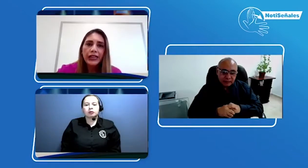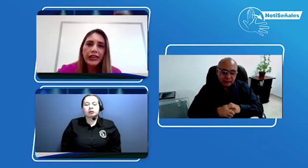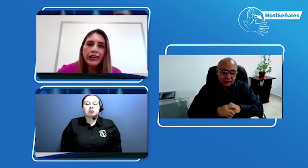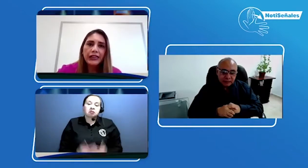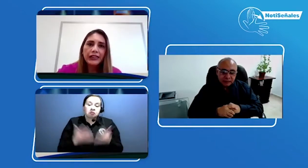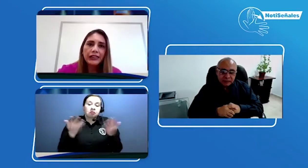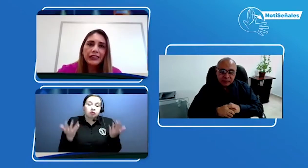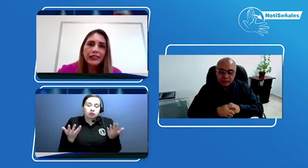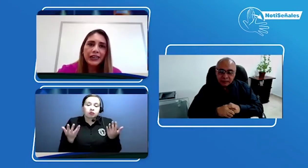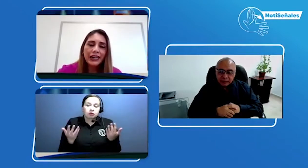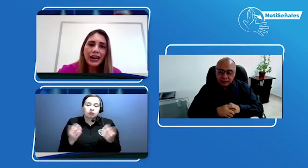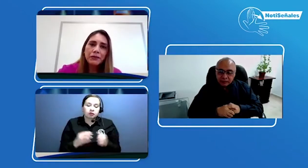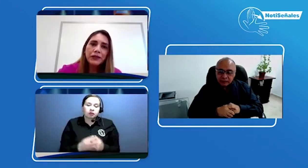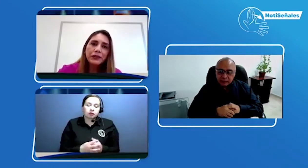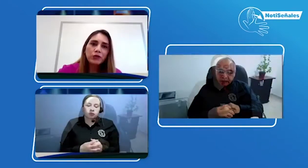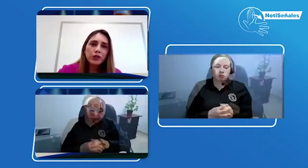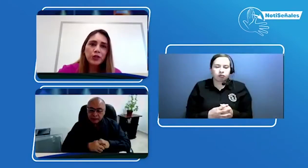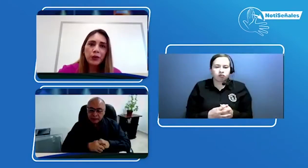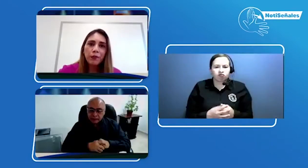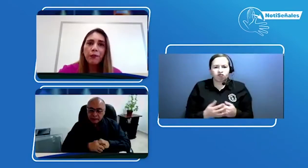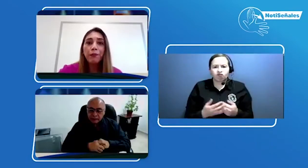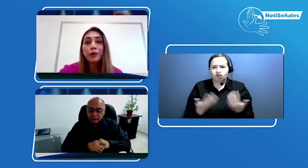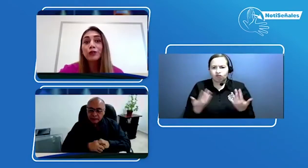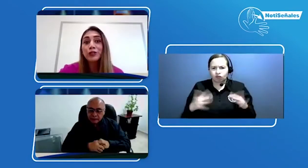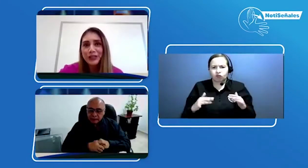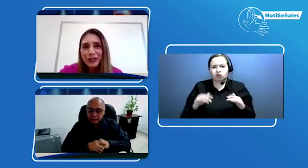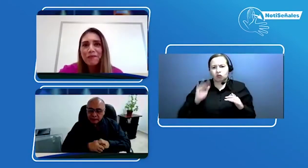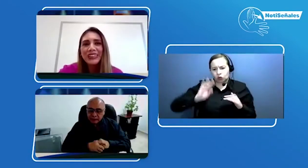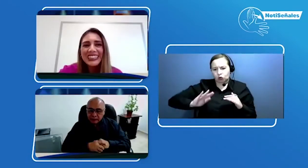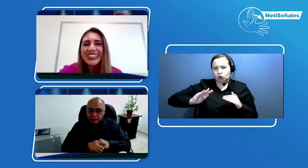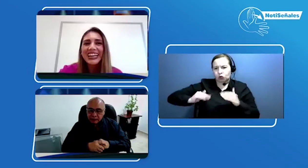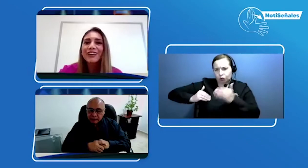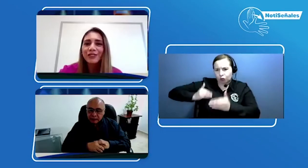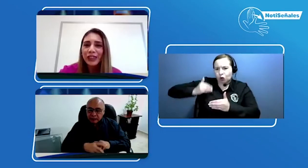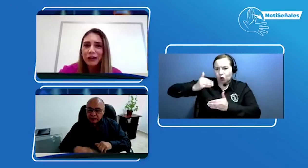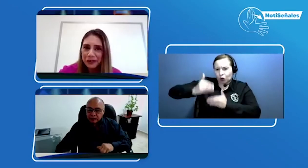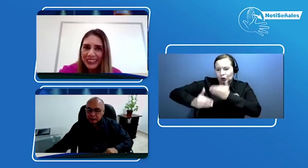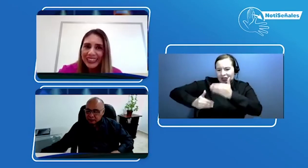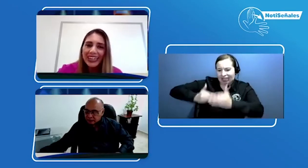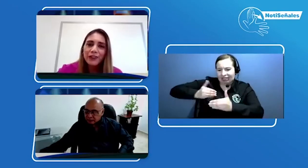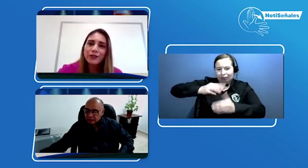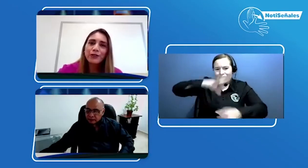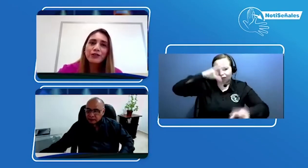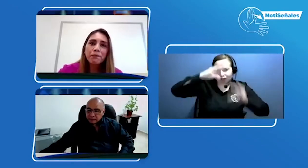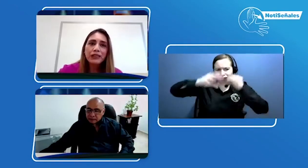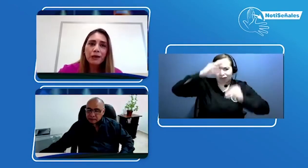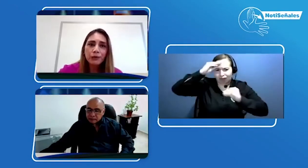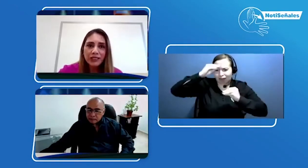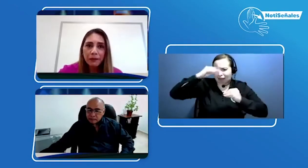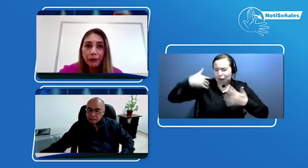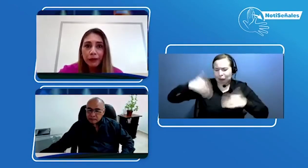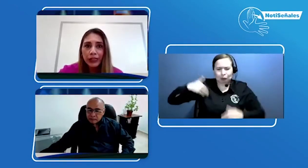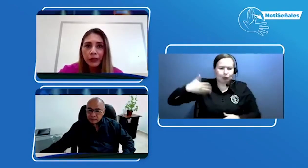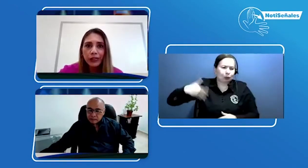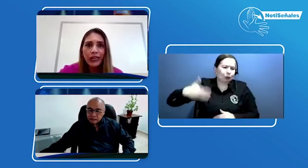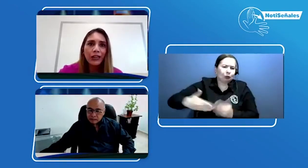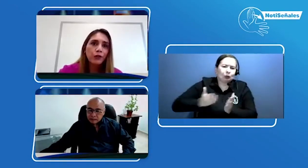Bueno, realmente eso ha sido un proceso de aprendizaje continuo. Nosotros empezamos este proyecto en el año